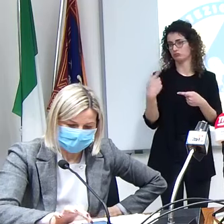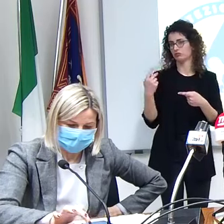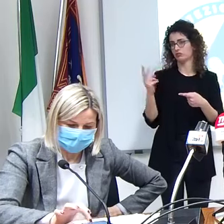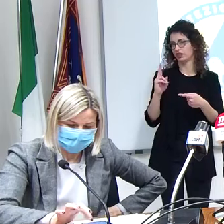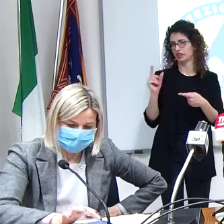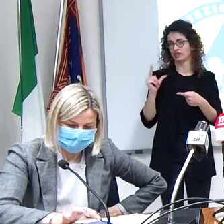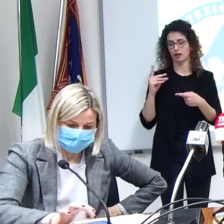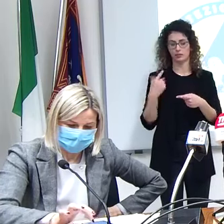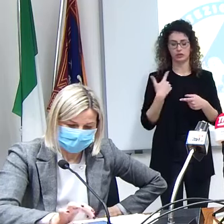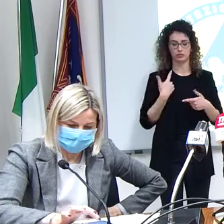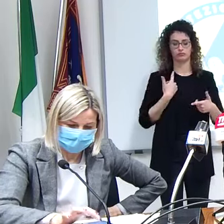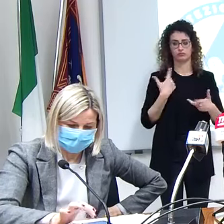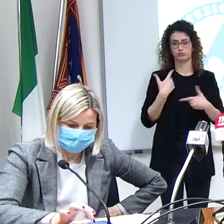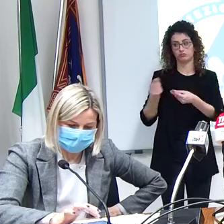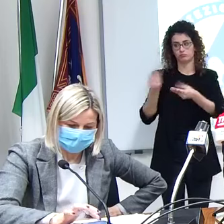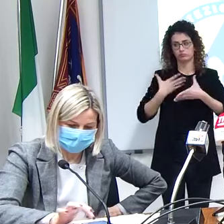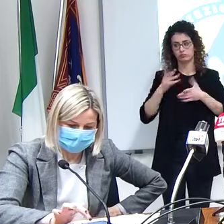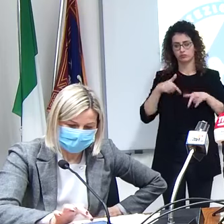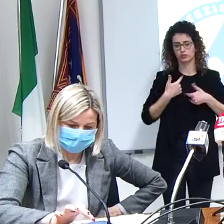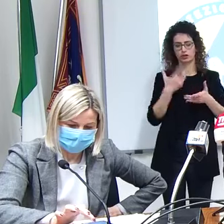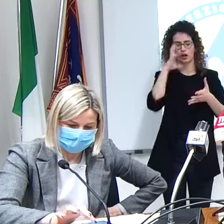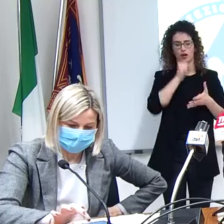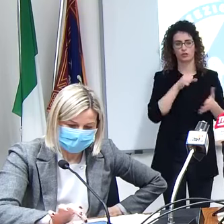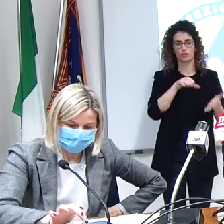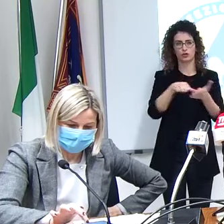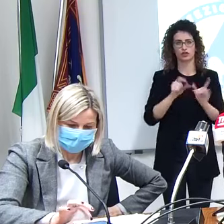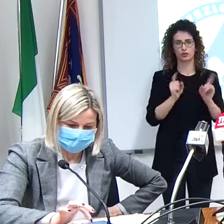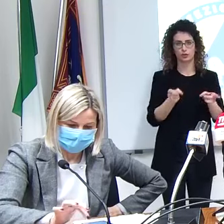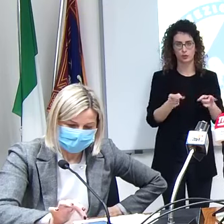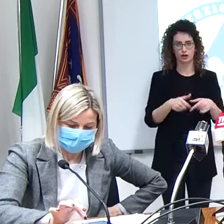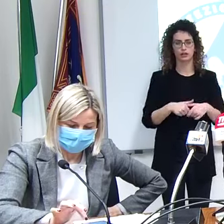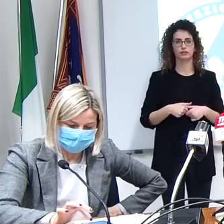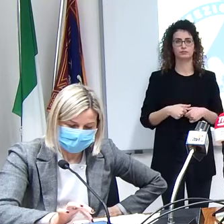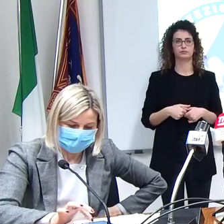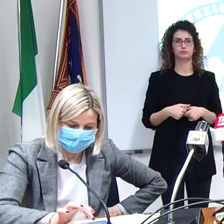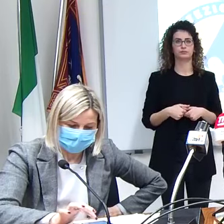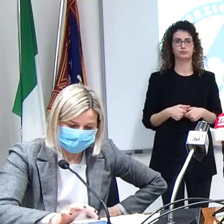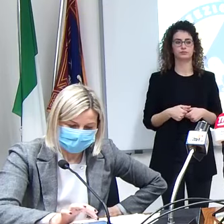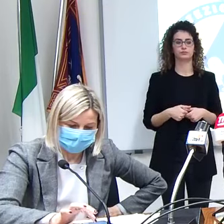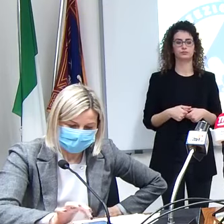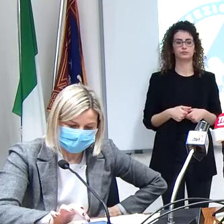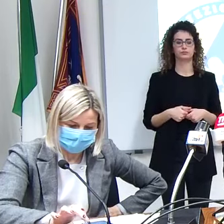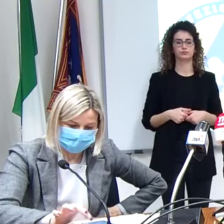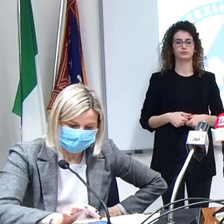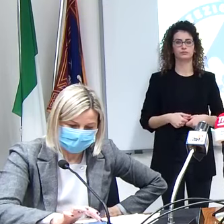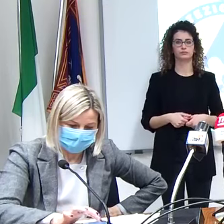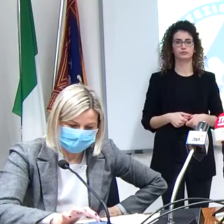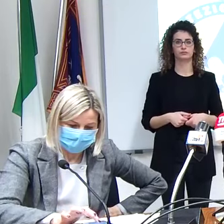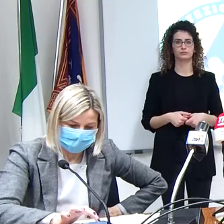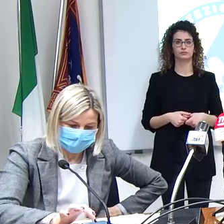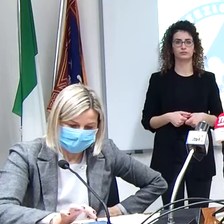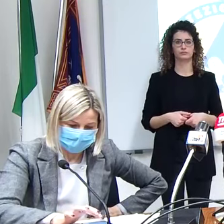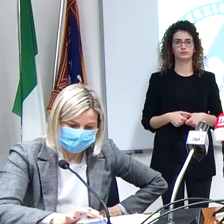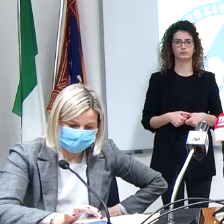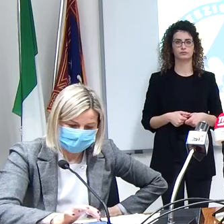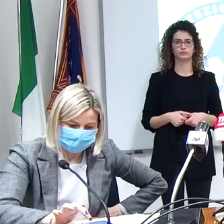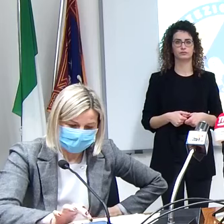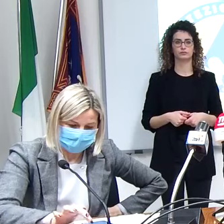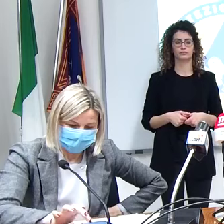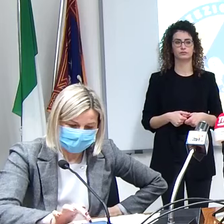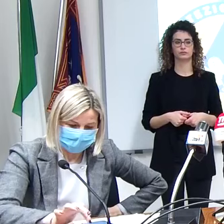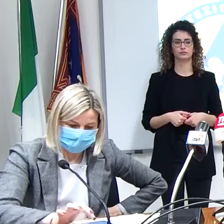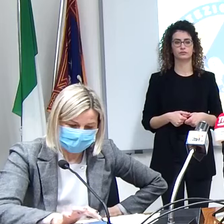quando abbiamo avuto la notizia da parte dell'agenzia che arrivavano questi anticorpi monoclonali e